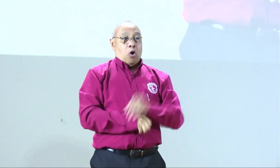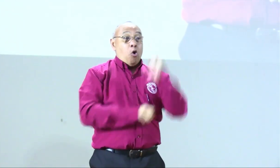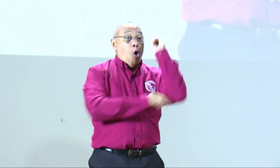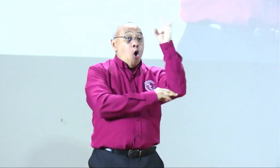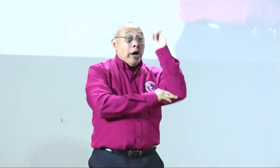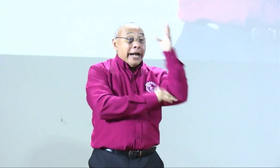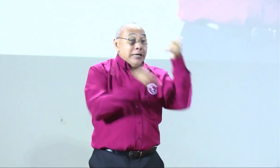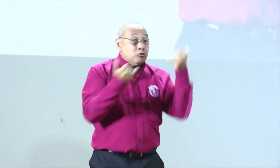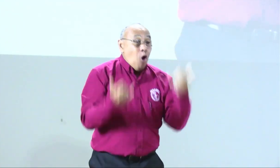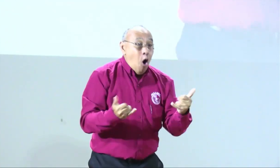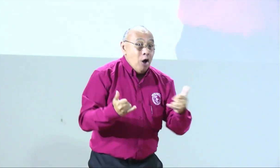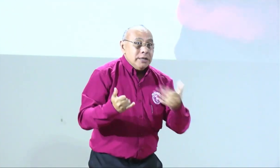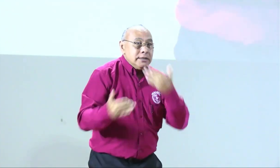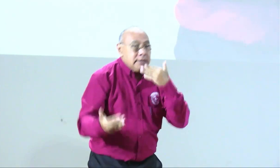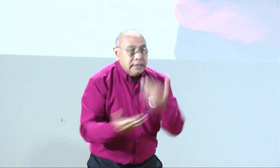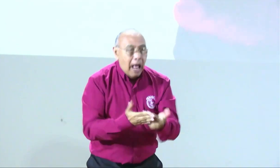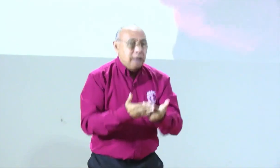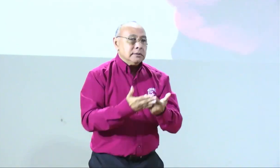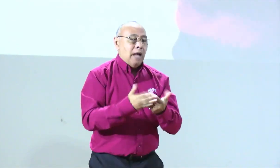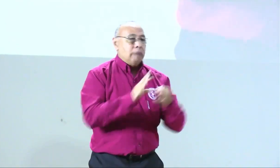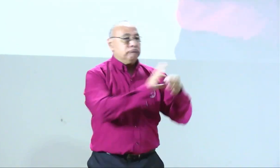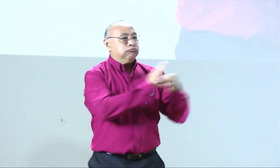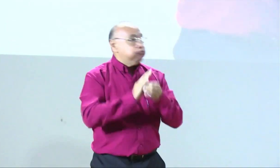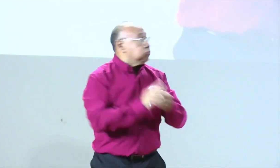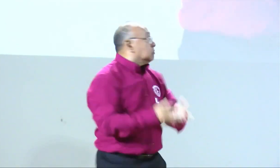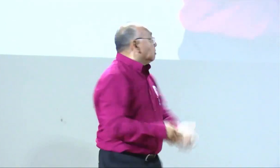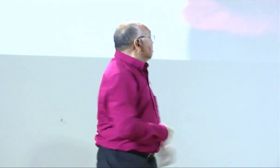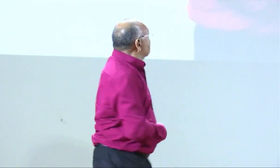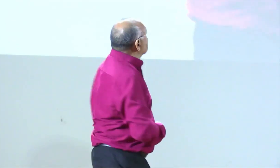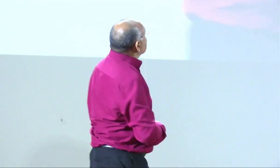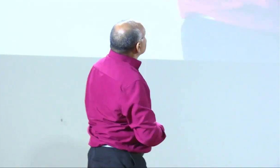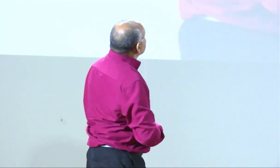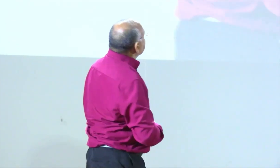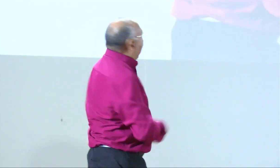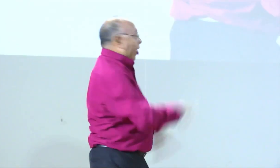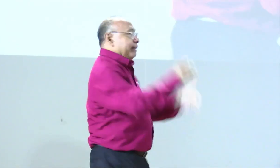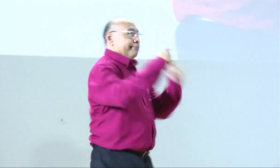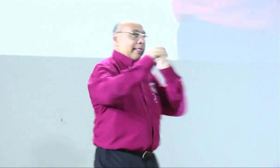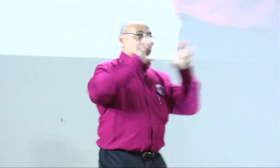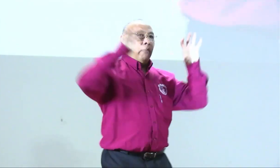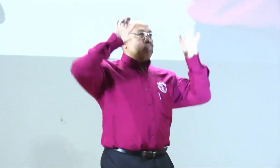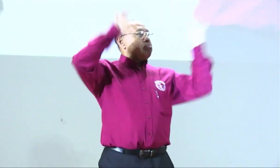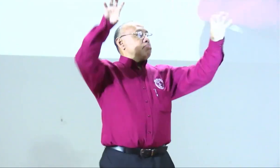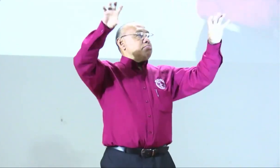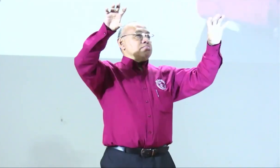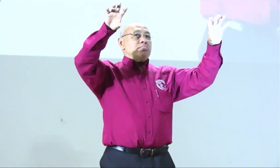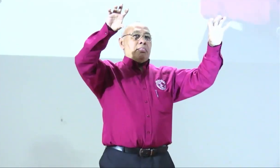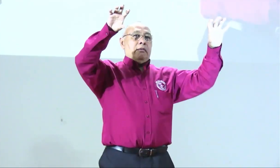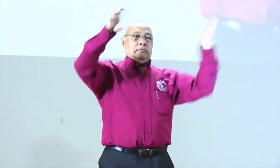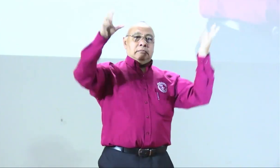es de Fenascol tenemos que gestionar por nuestra cuenta también el congreso que estamos haciendo hoy es gracias